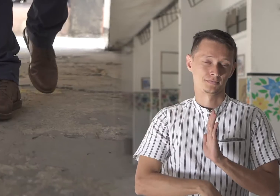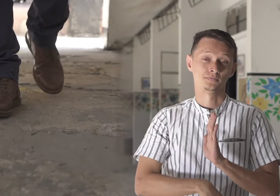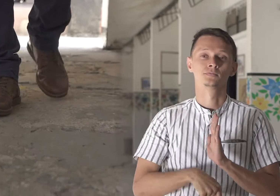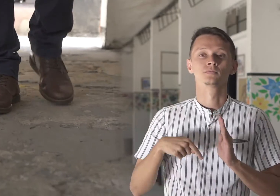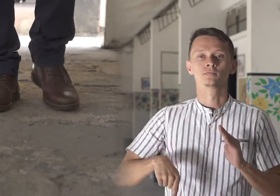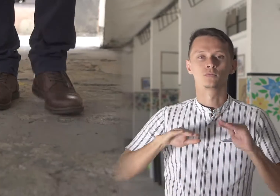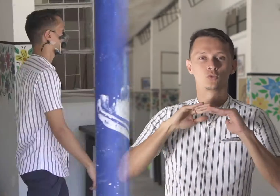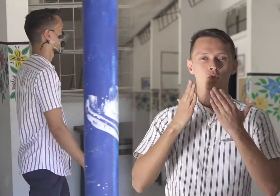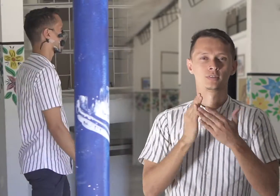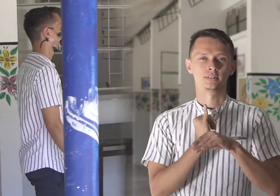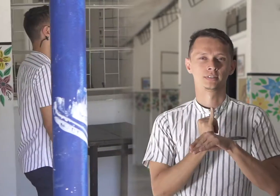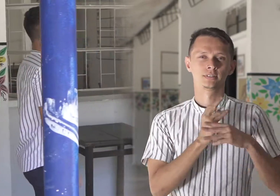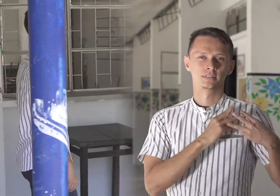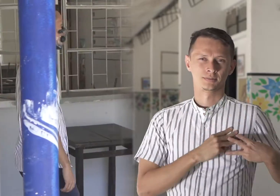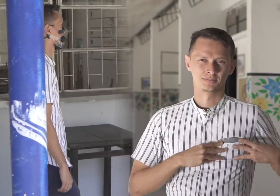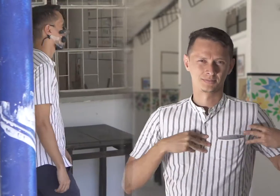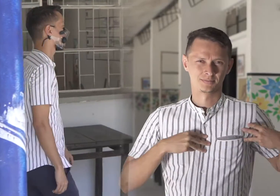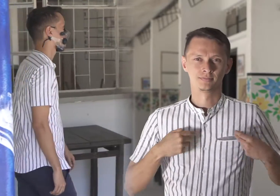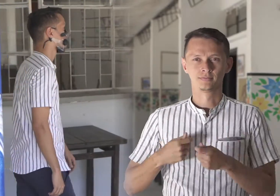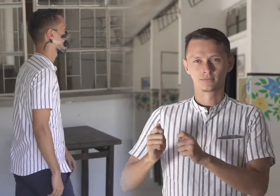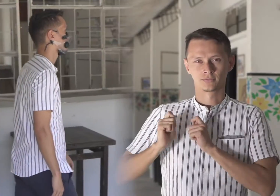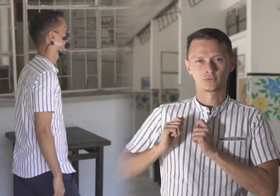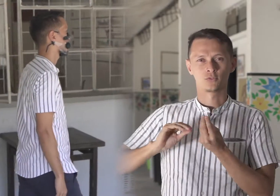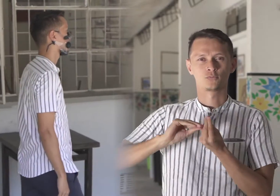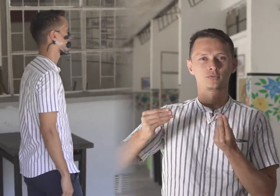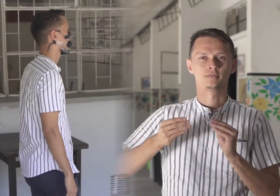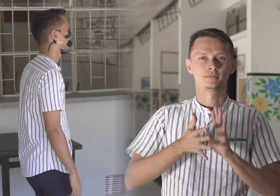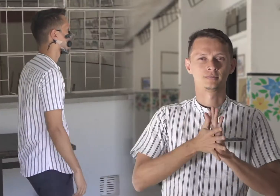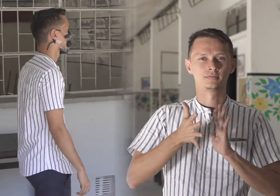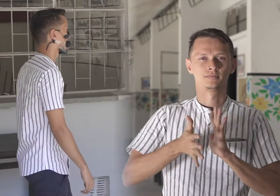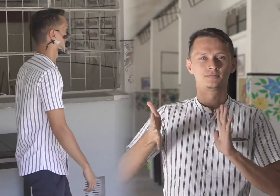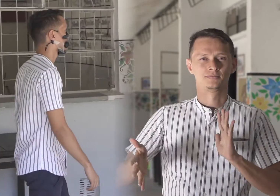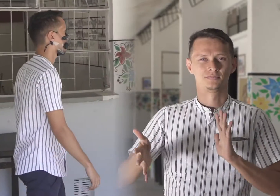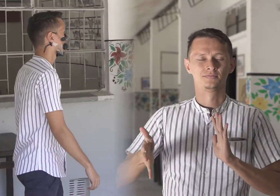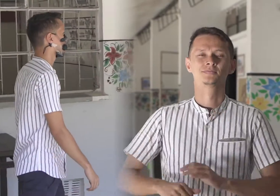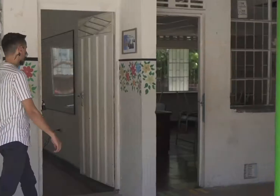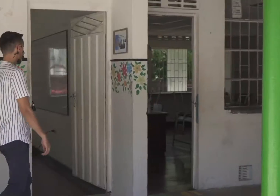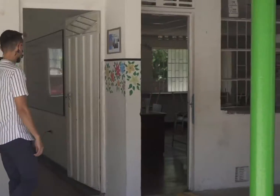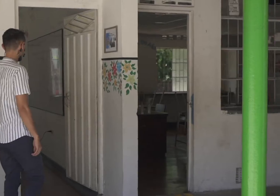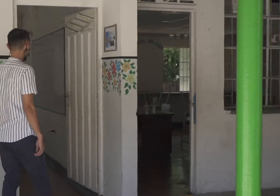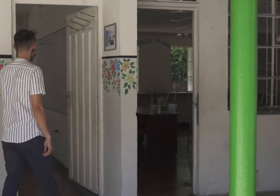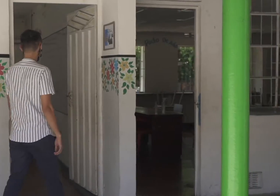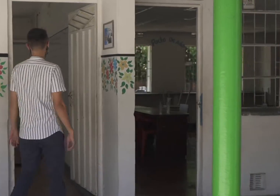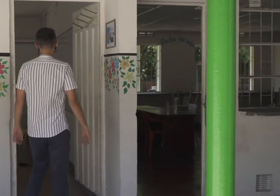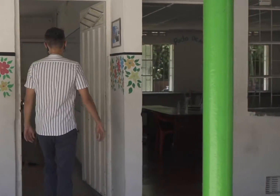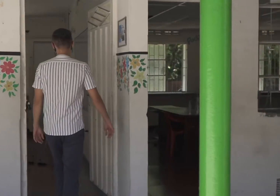sorda profunda, trabajo como modelo lingüístico en el Colegio Departamental de la Esperanza.